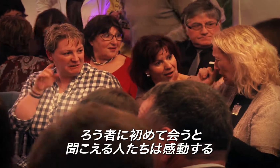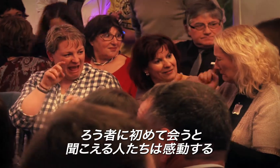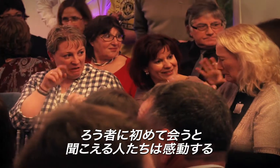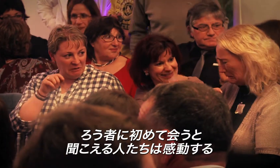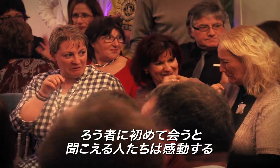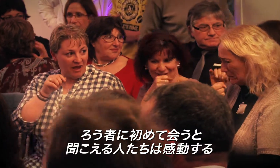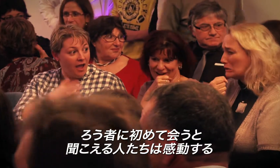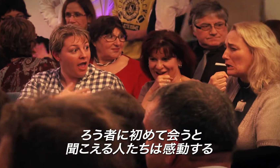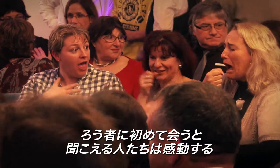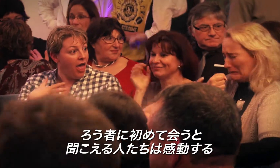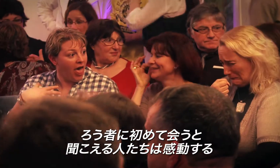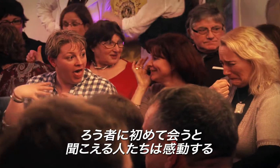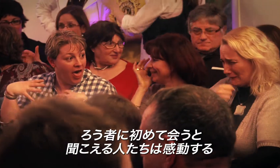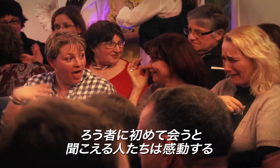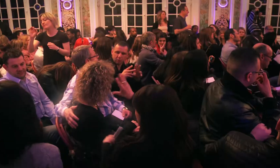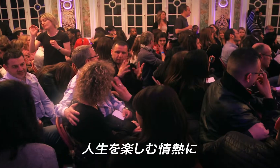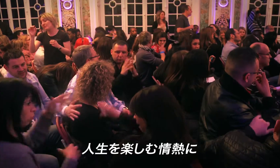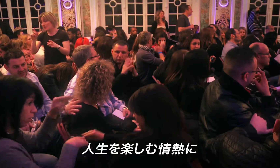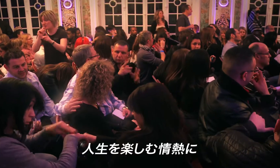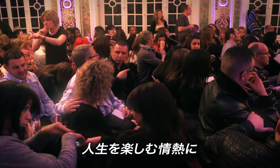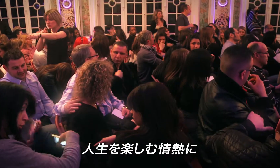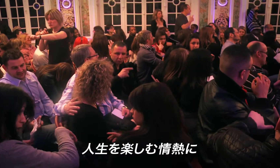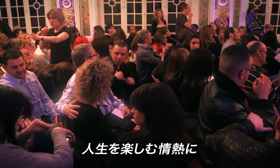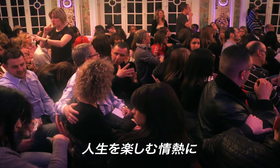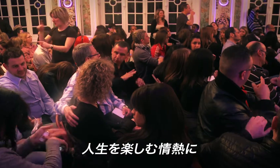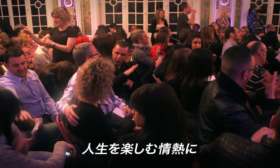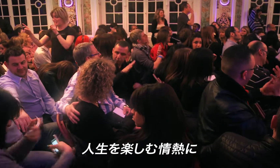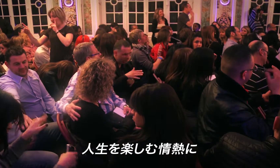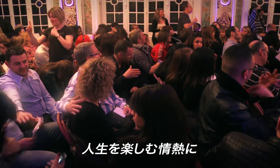la première chose qui les a surpris et émus, c'est votre joie de vivre, votre chaleur humaine.